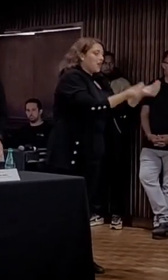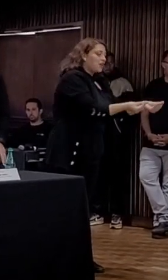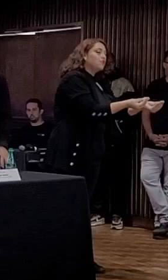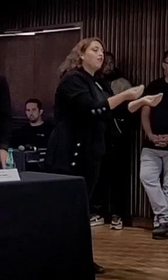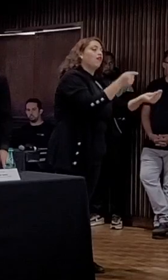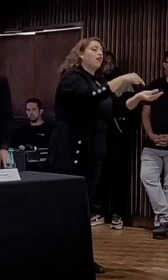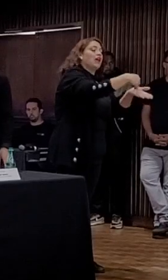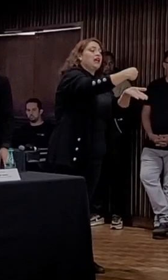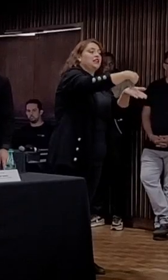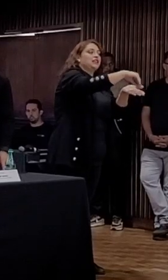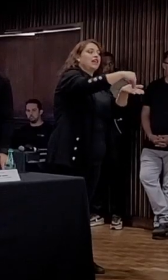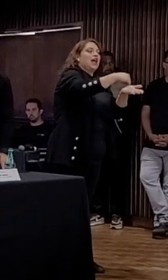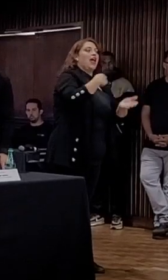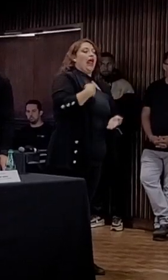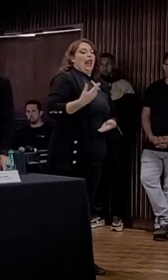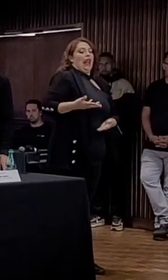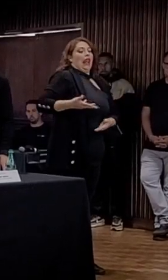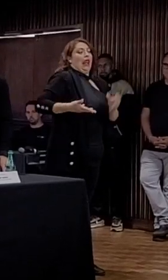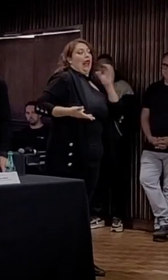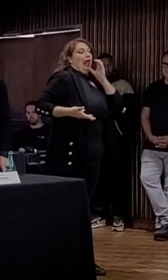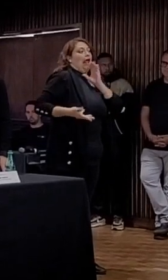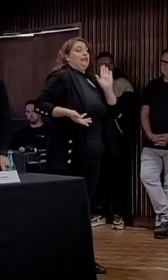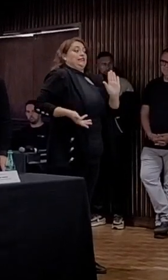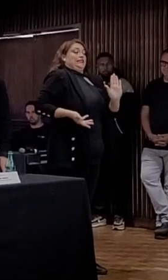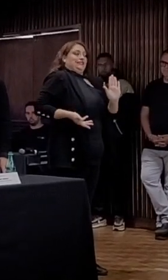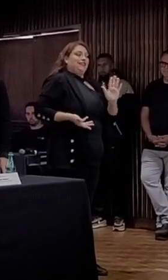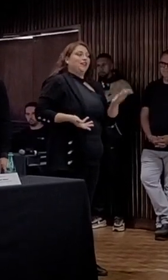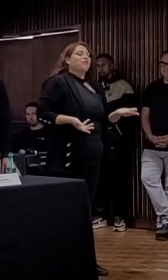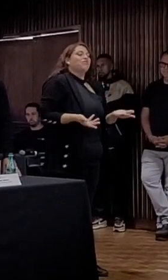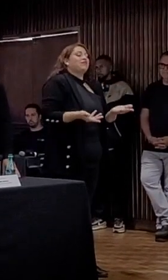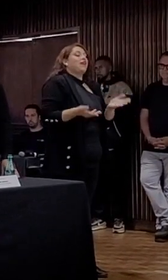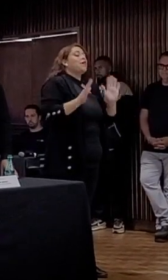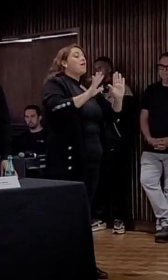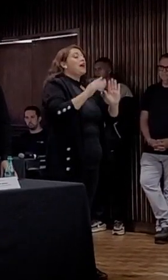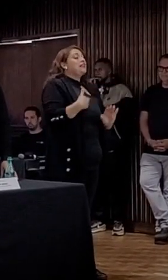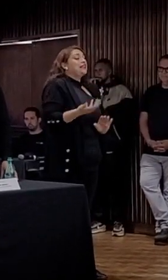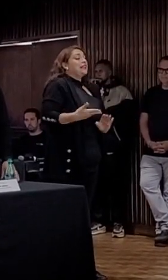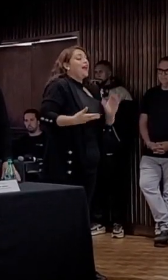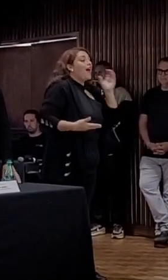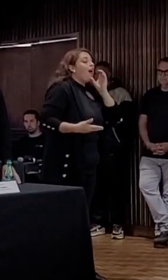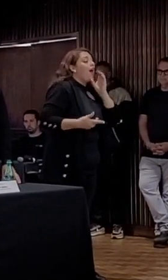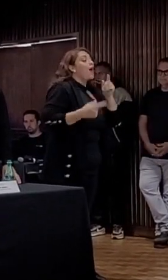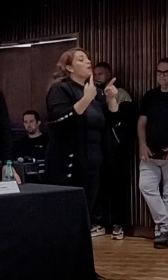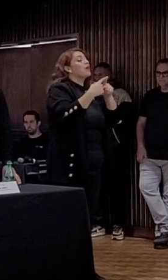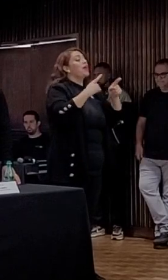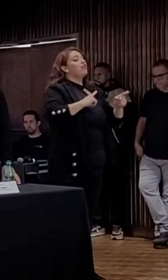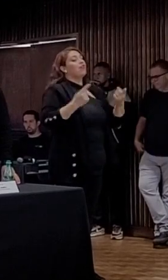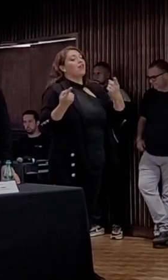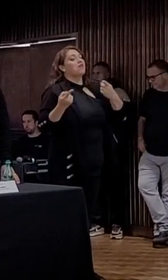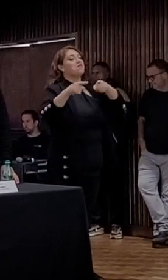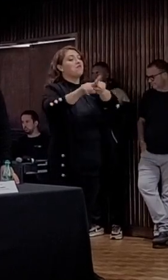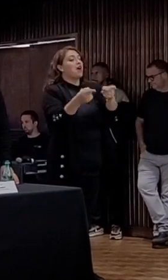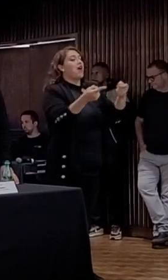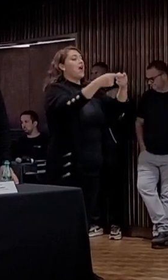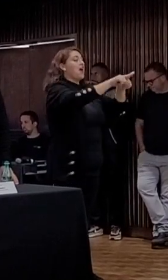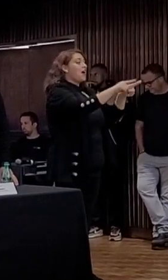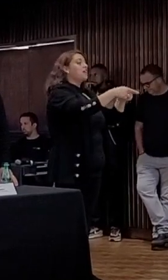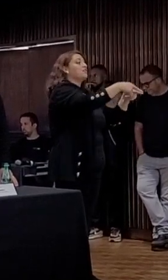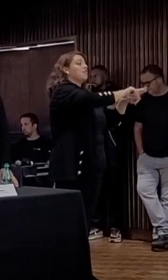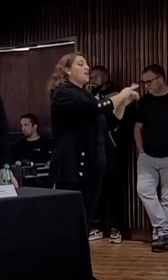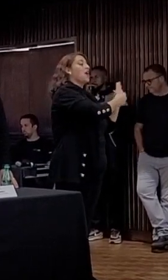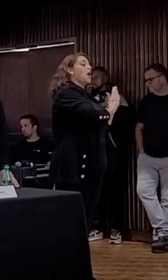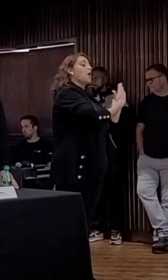porque o secretário é um pouco acelerado, mas acelerado porque tem parcerias, e isso mostra